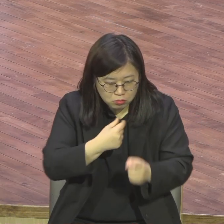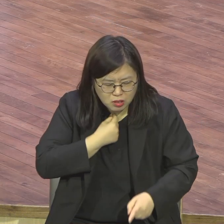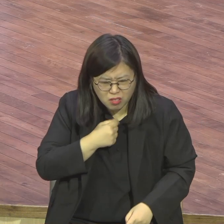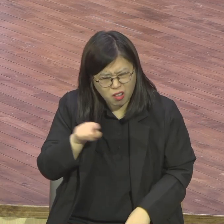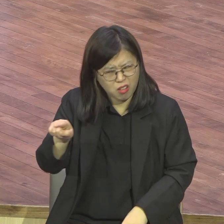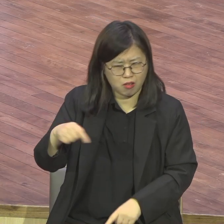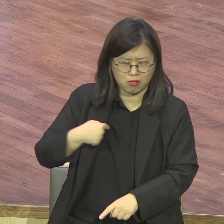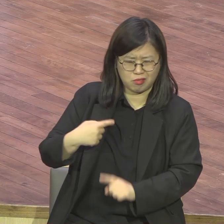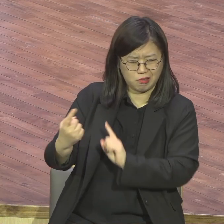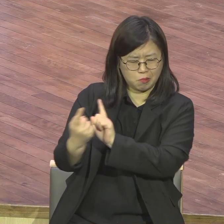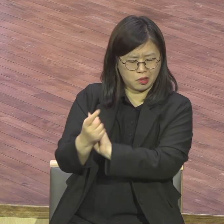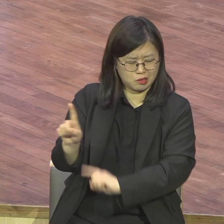깨버려. 심각하게.